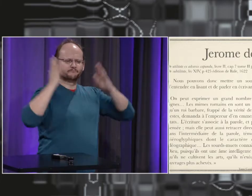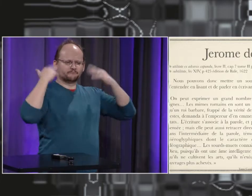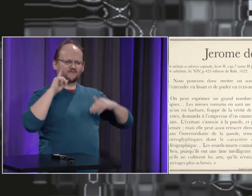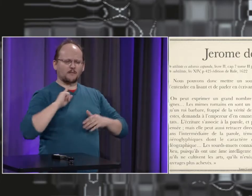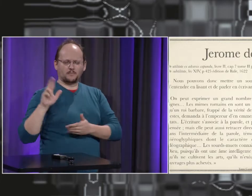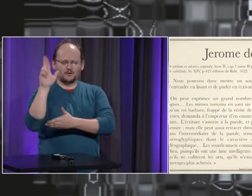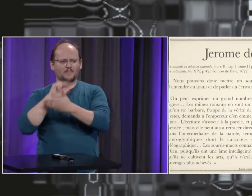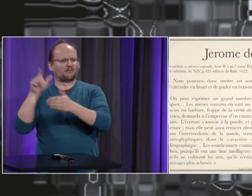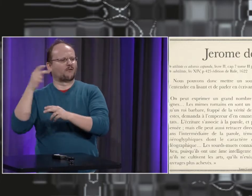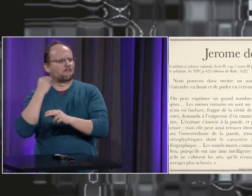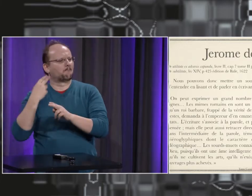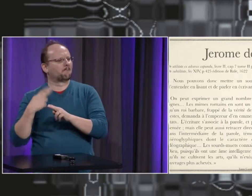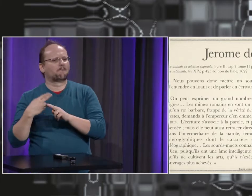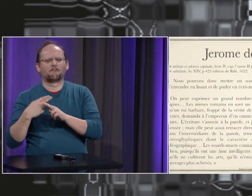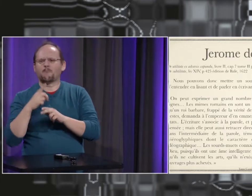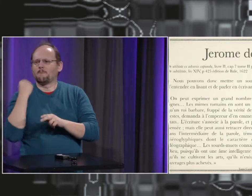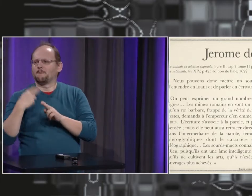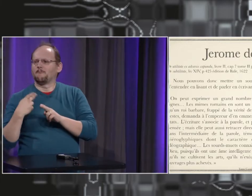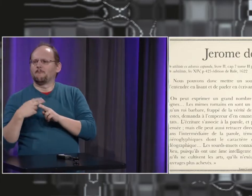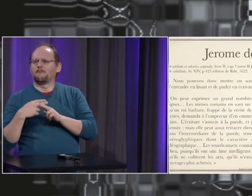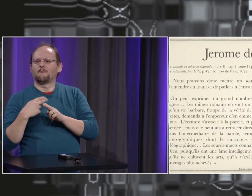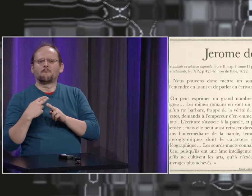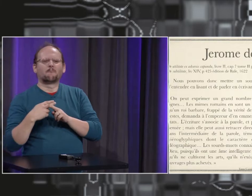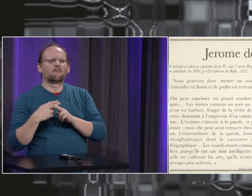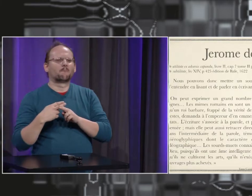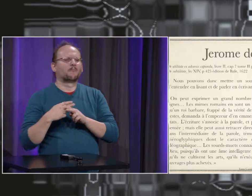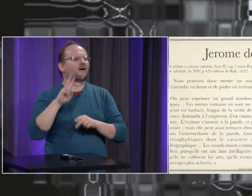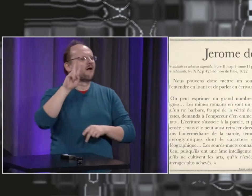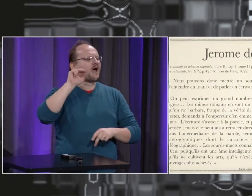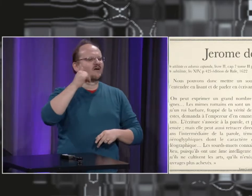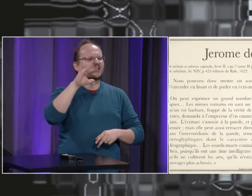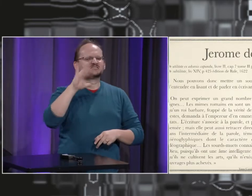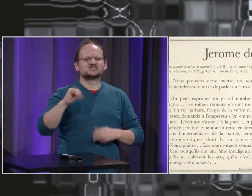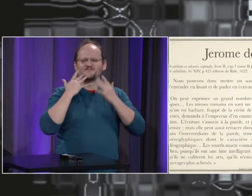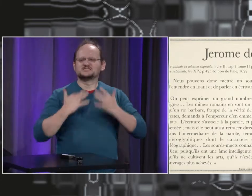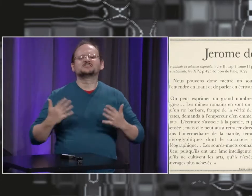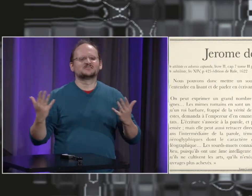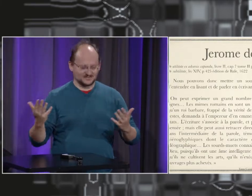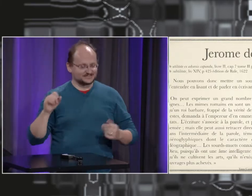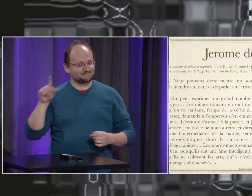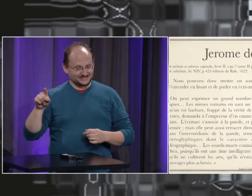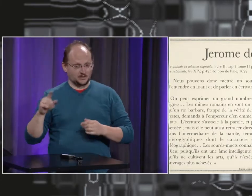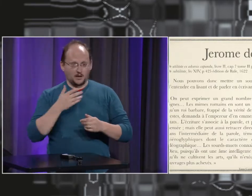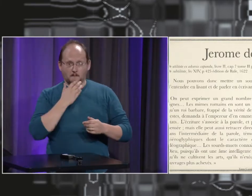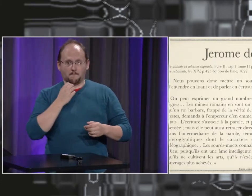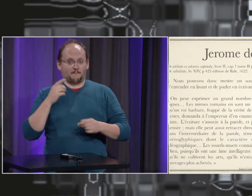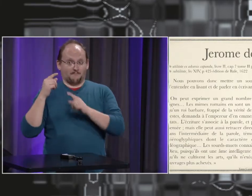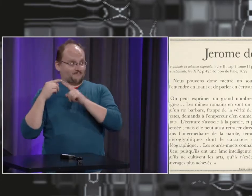Léonard de Vinci, du peintre qui a fait la Mona Lisa, Léonard de Vinci.